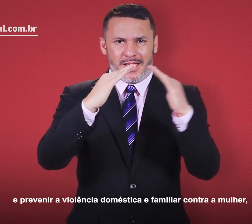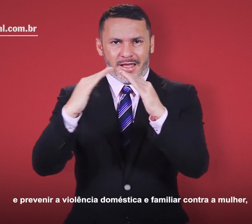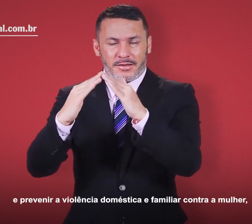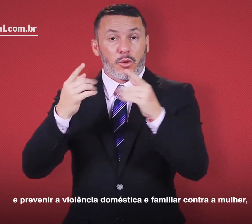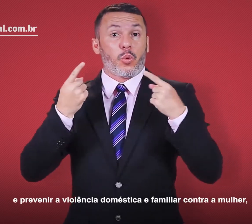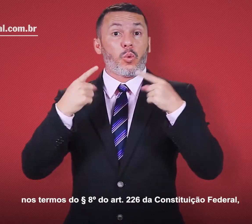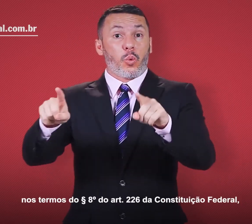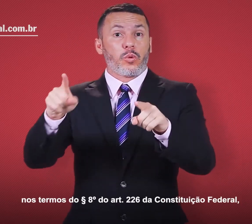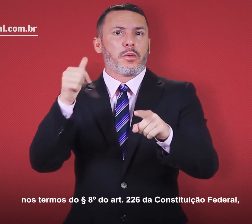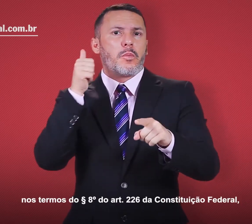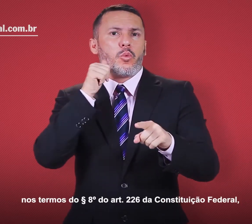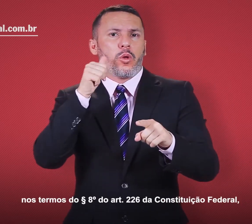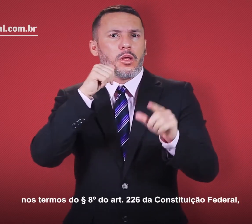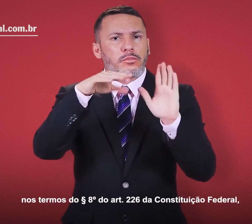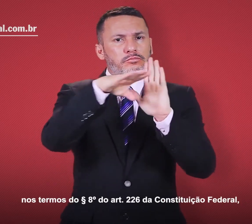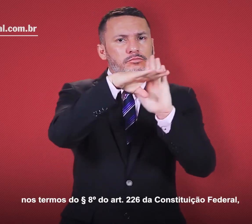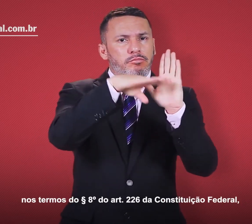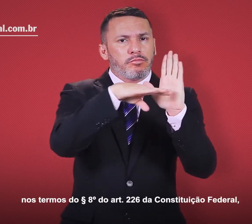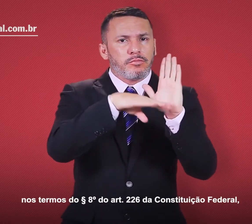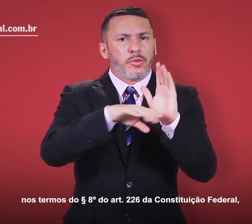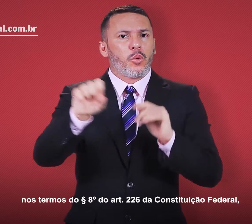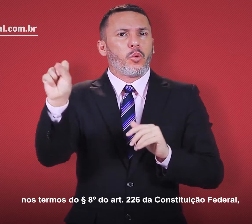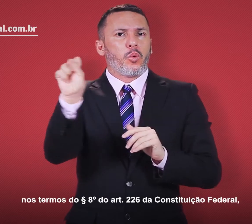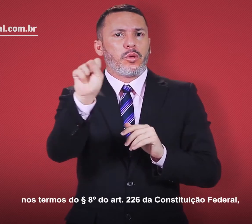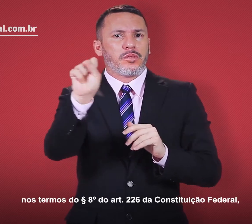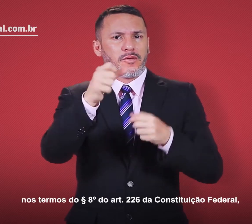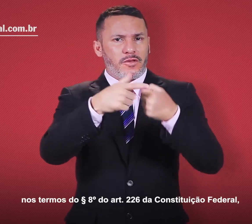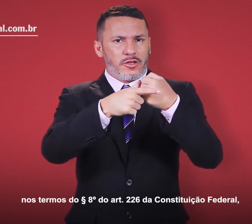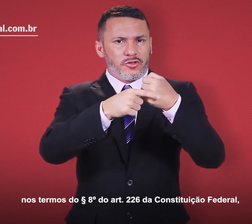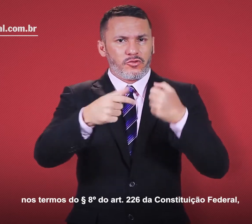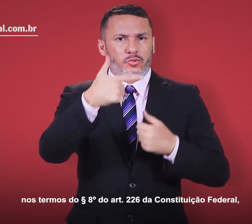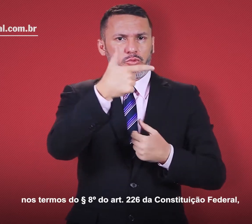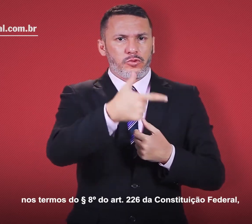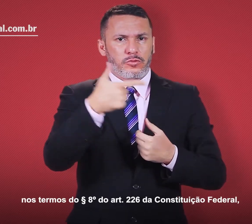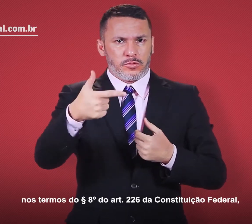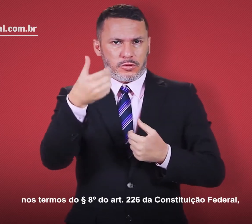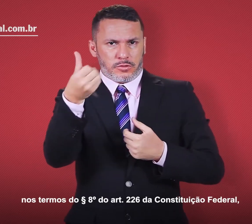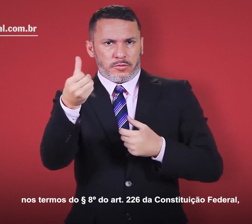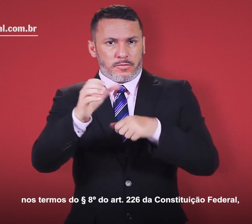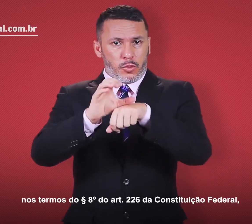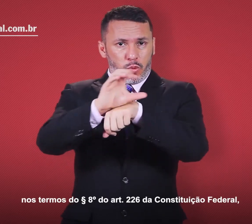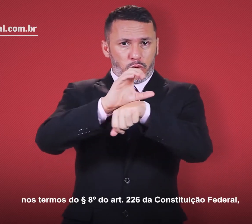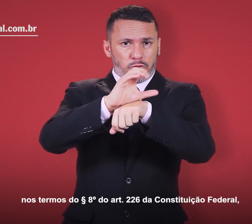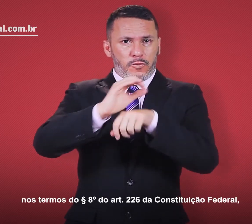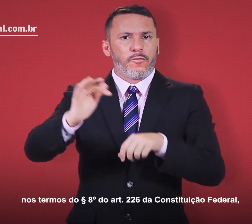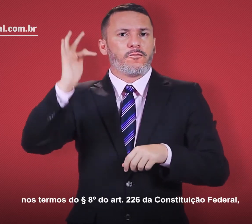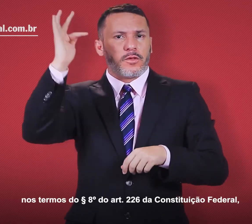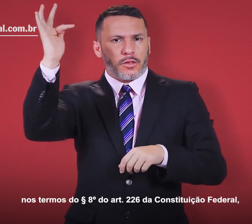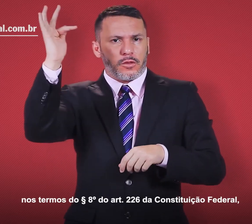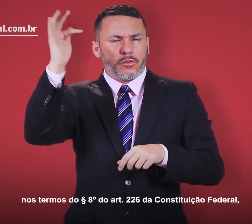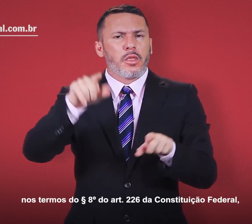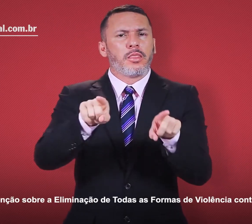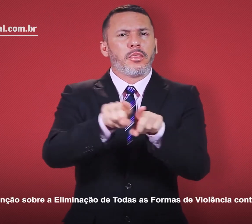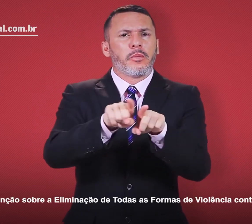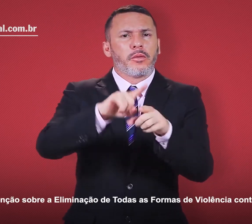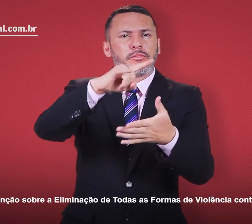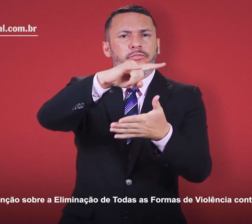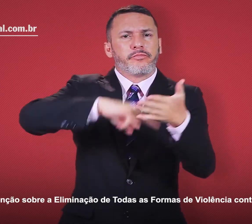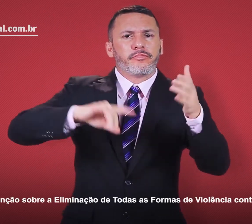mulher, nos termos do parágrafo 8º do artigo 226 da Constituição Federal, da Convenção sobre